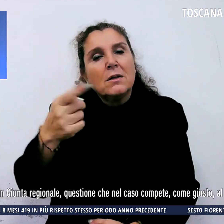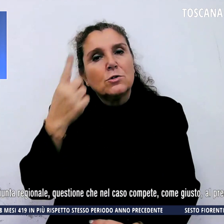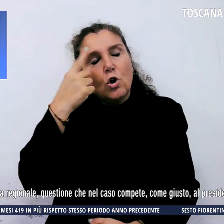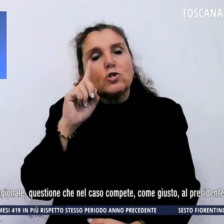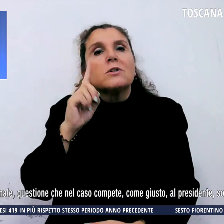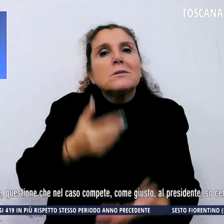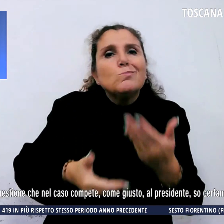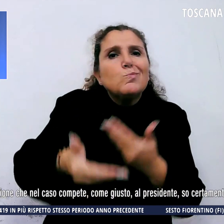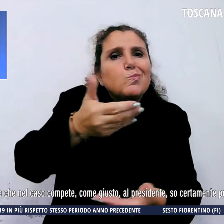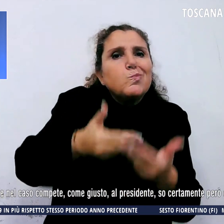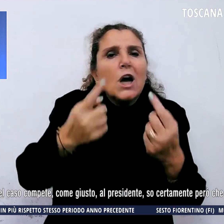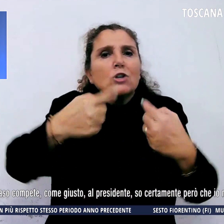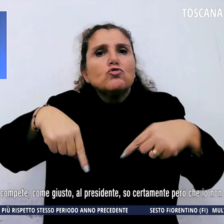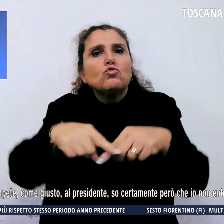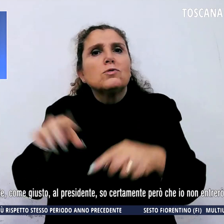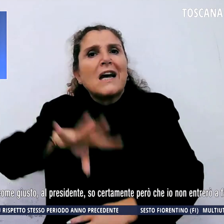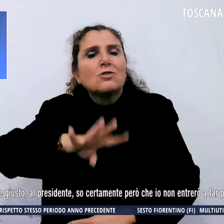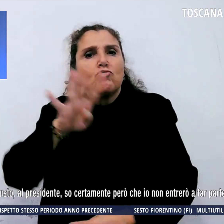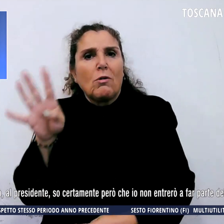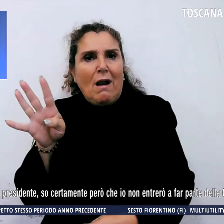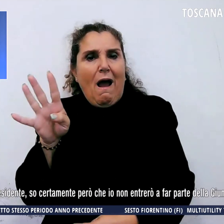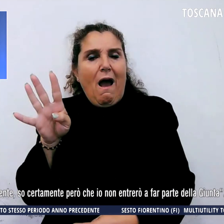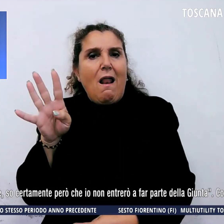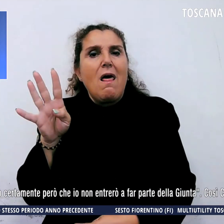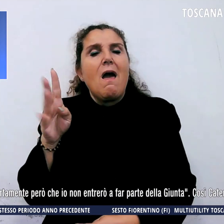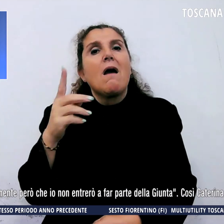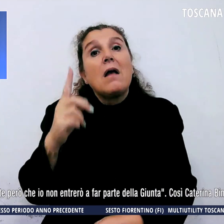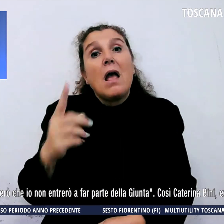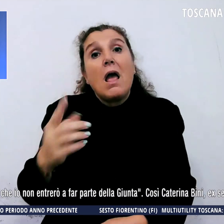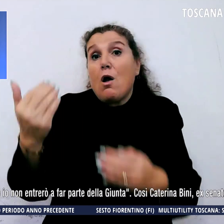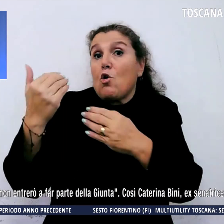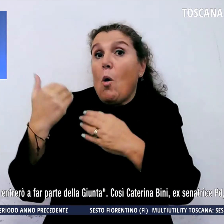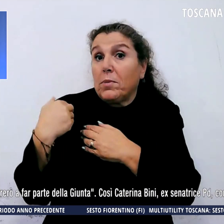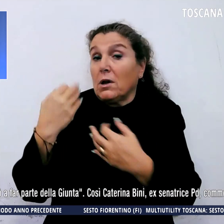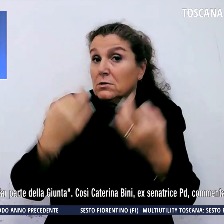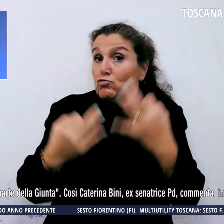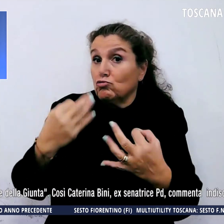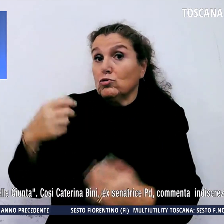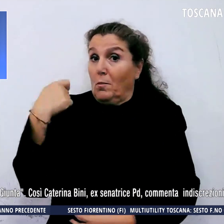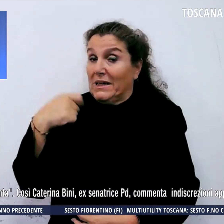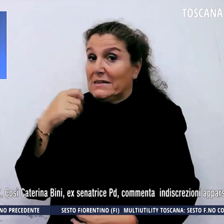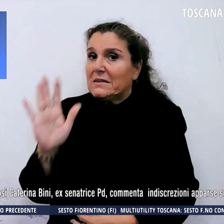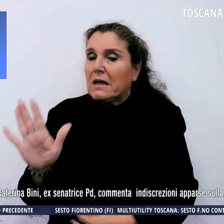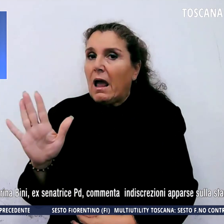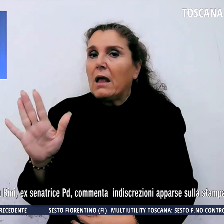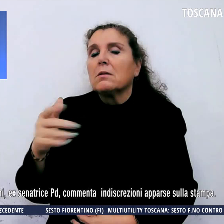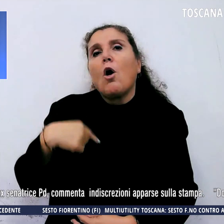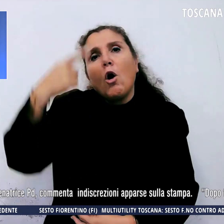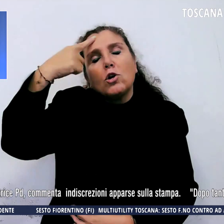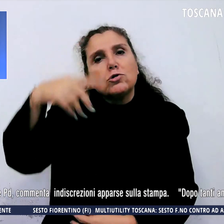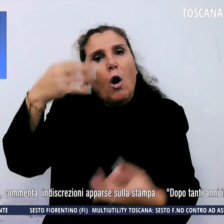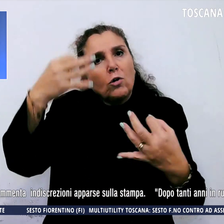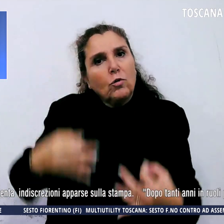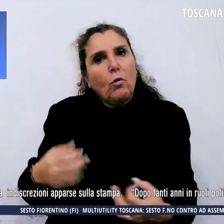regionale, questione che nel caso compete come giusto al presidente, so certamente però che io non